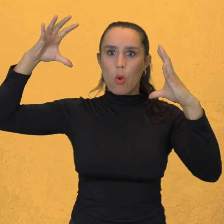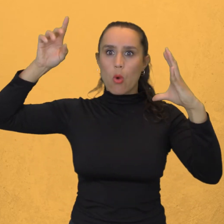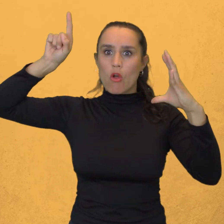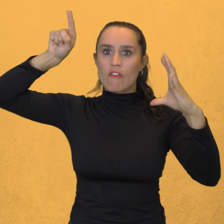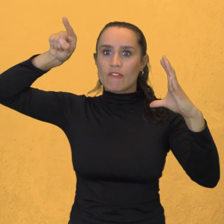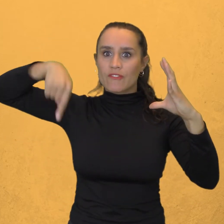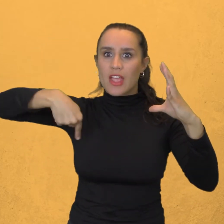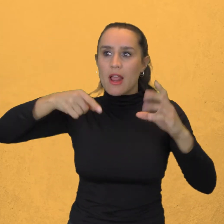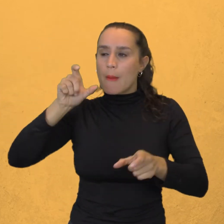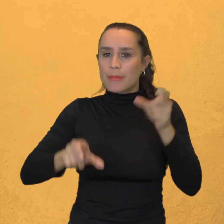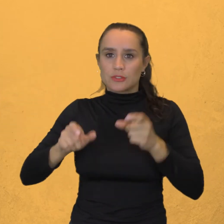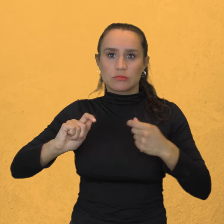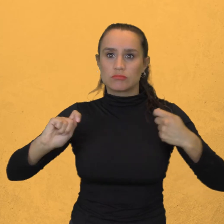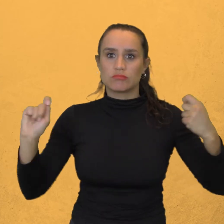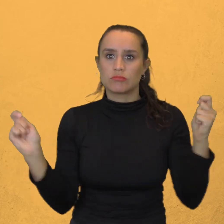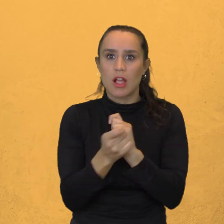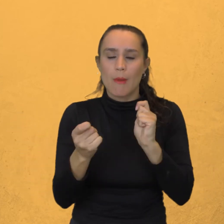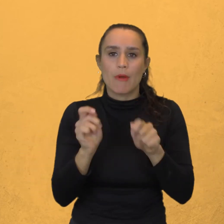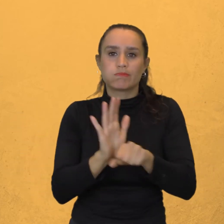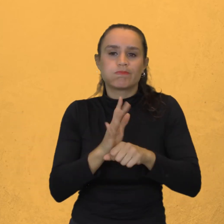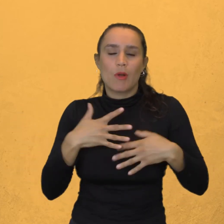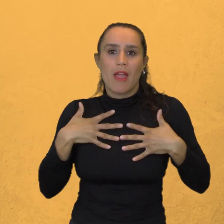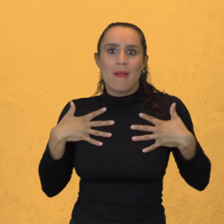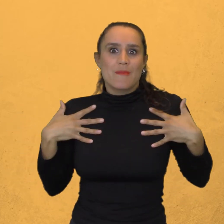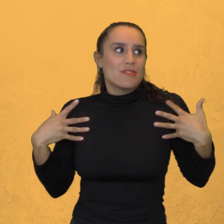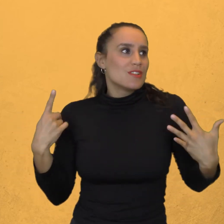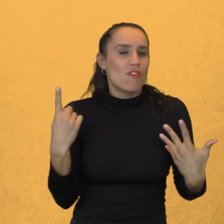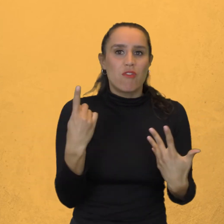estos sean más emotivos Sensibles e ingeniosos